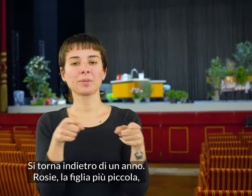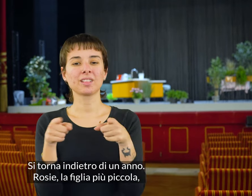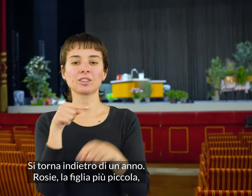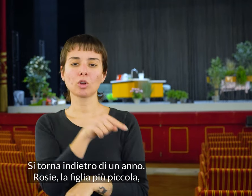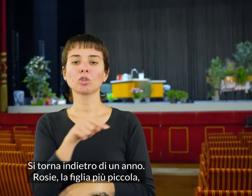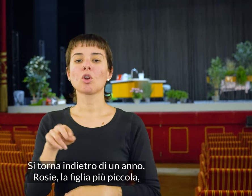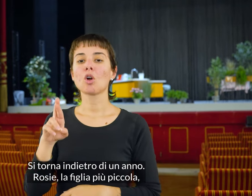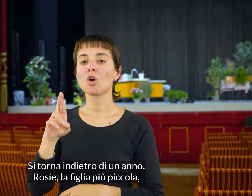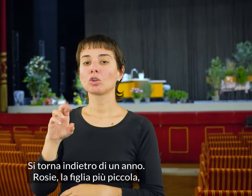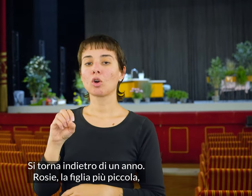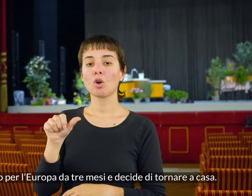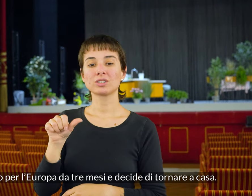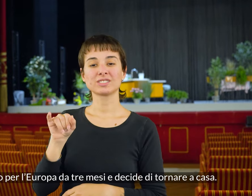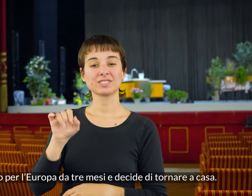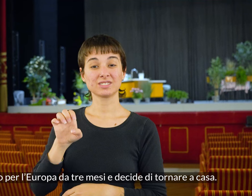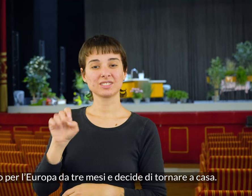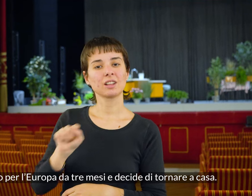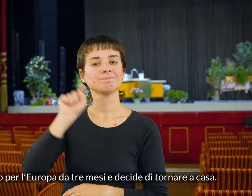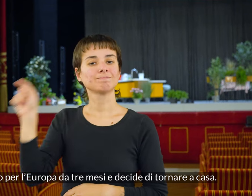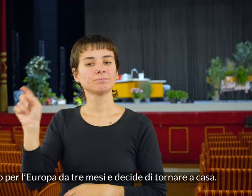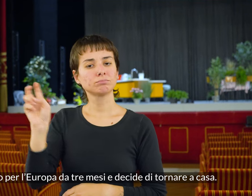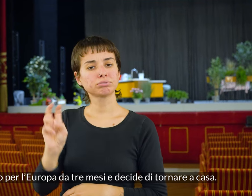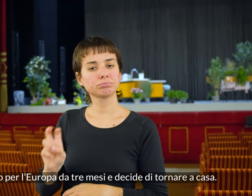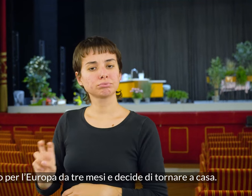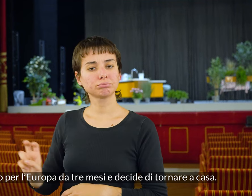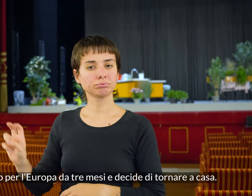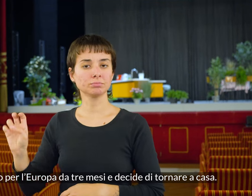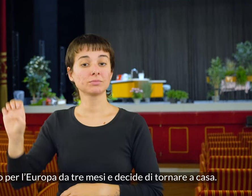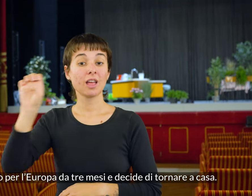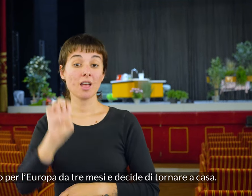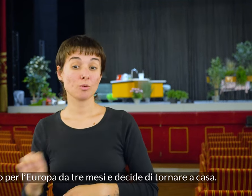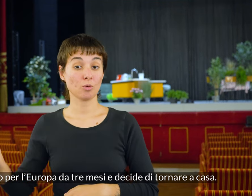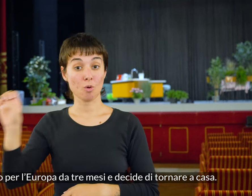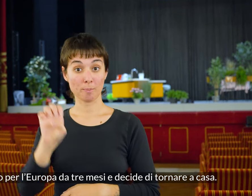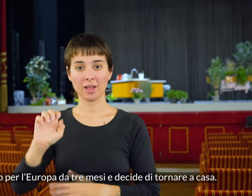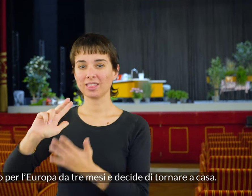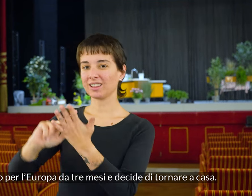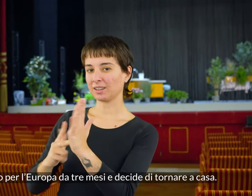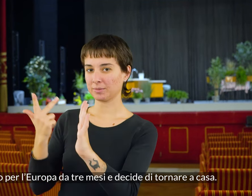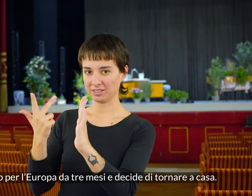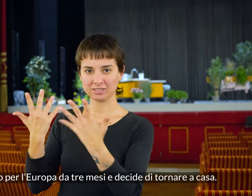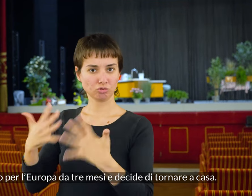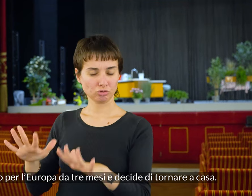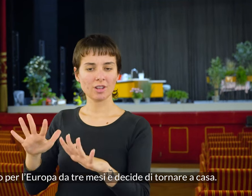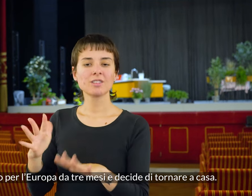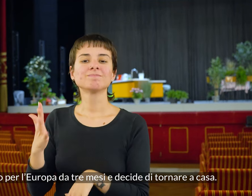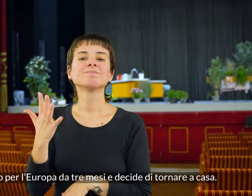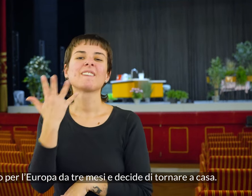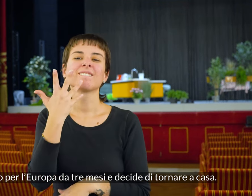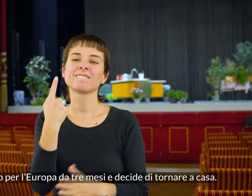la figlia più piccola, è in viaggio per l'Europa da tre mesi e decide di tornare a casa.